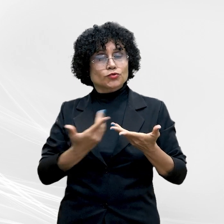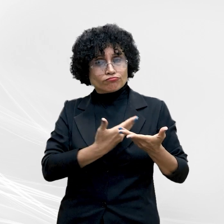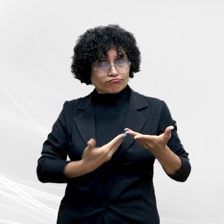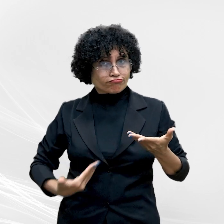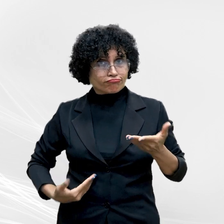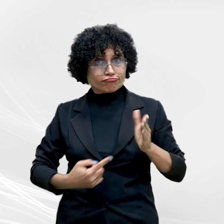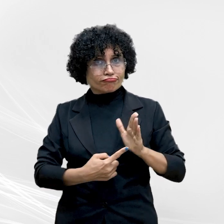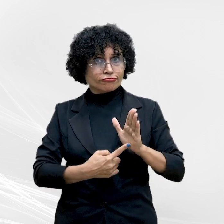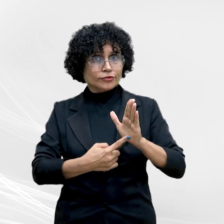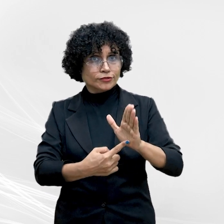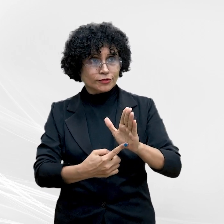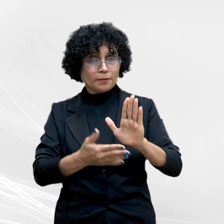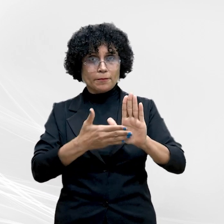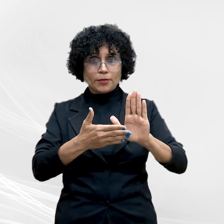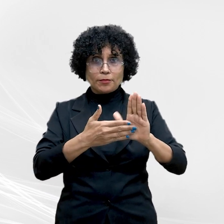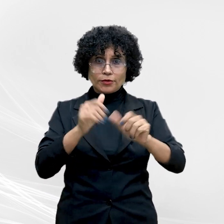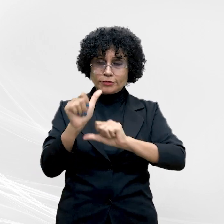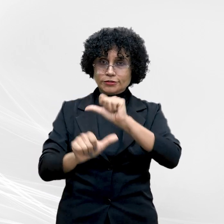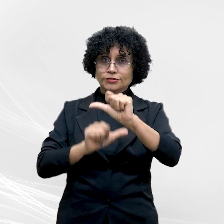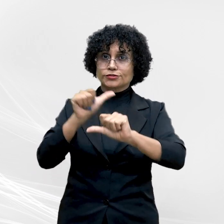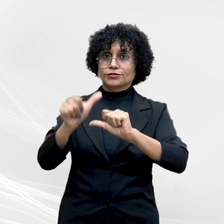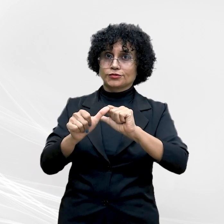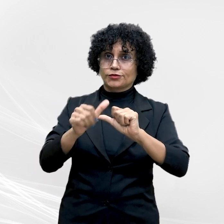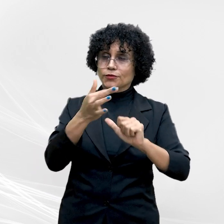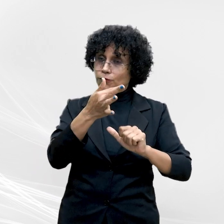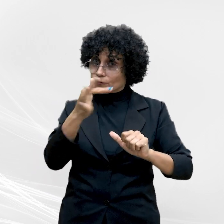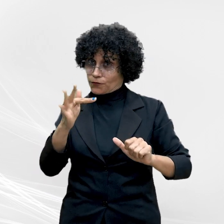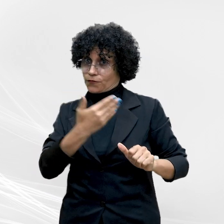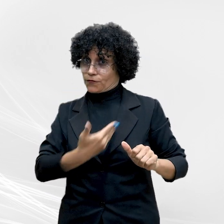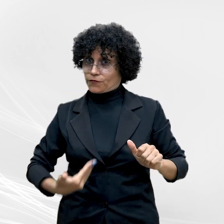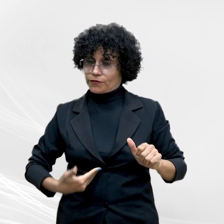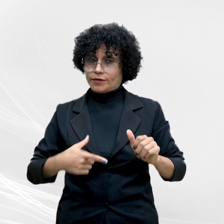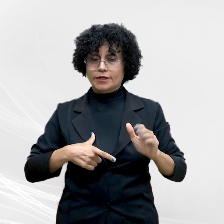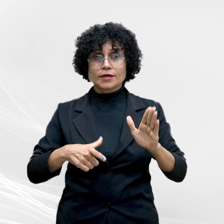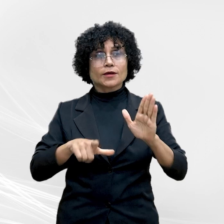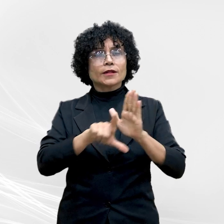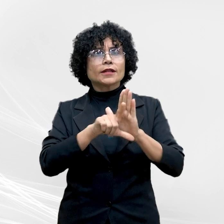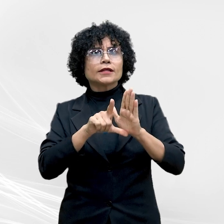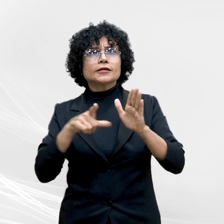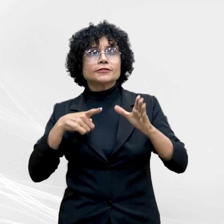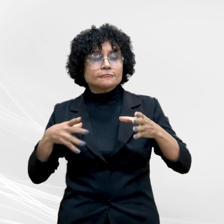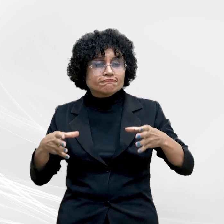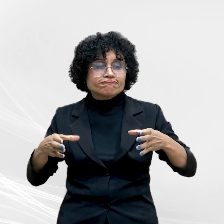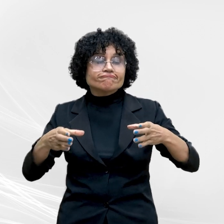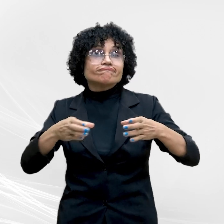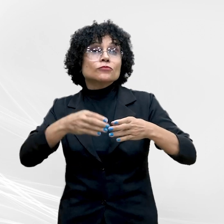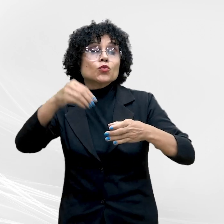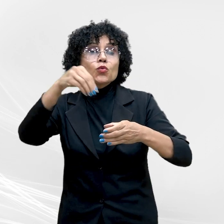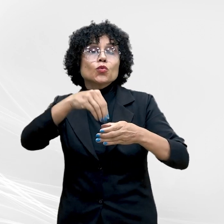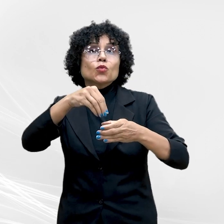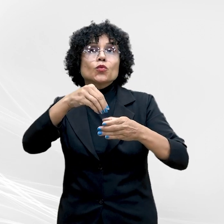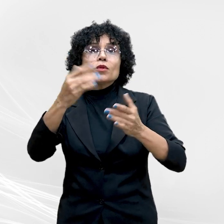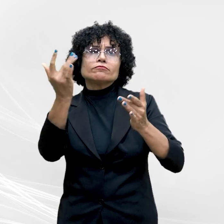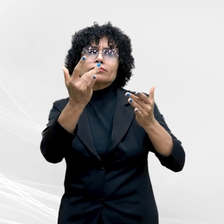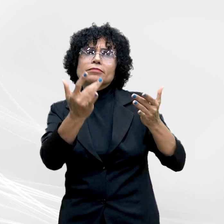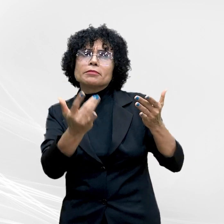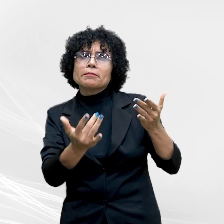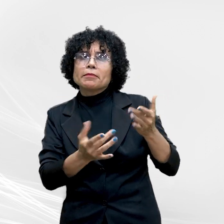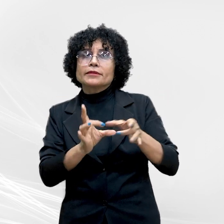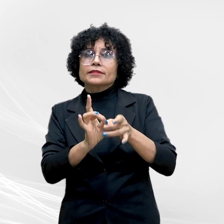propostas de alteração legislativa definidas como pacote da democracia. Defendeu também a pacificação